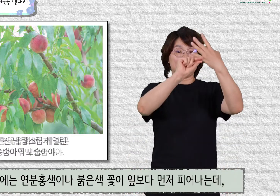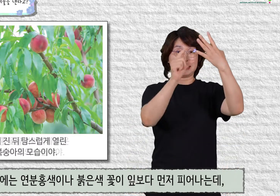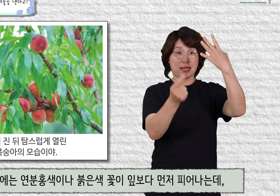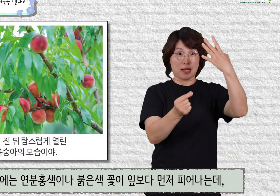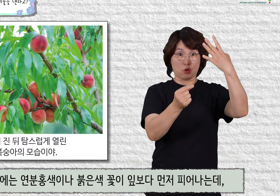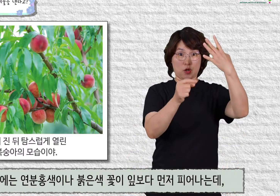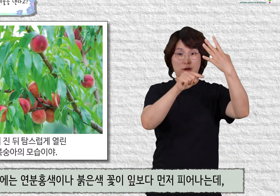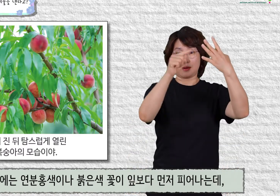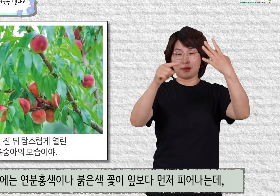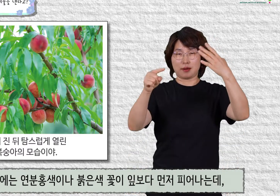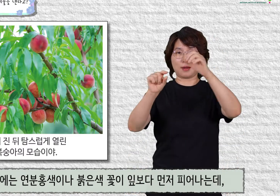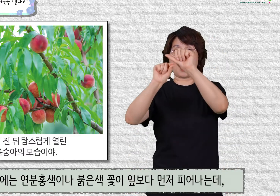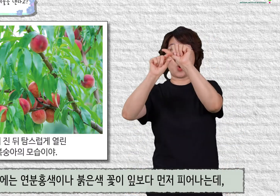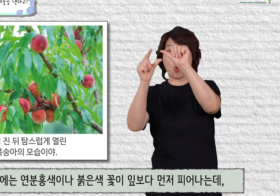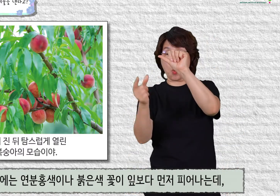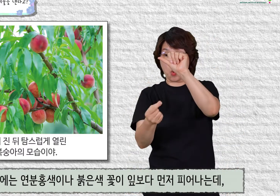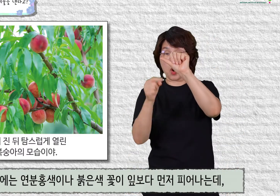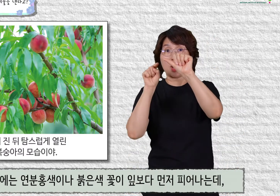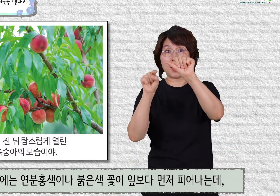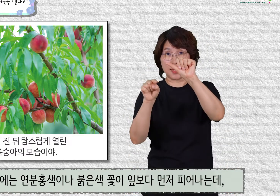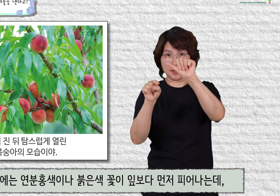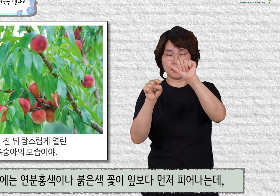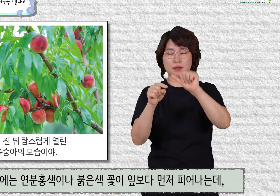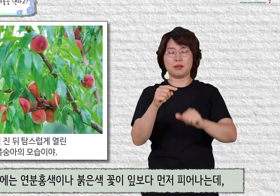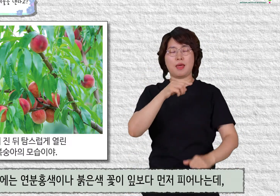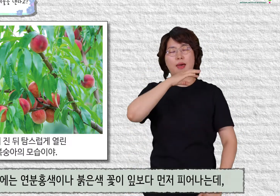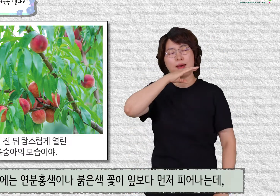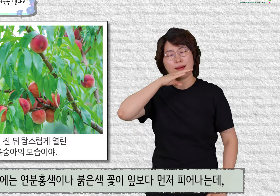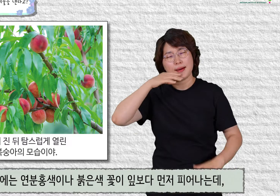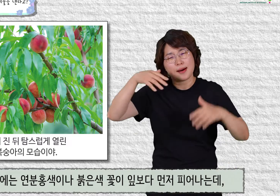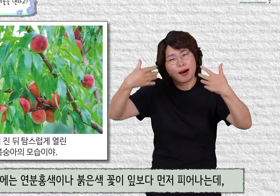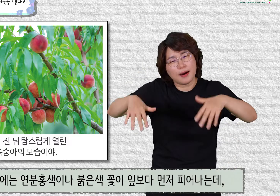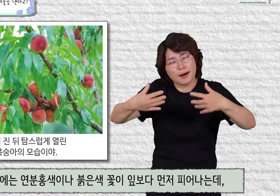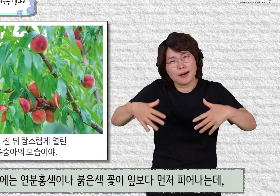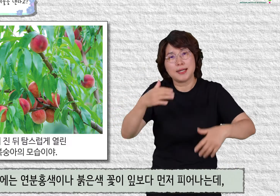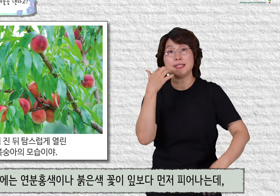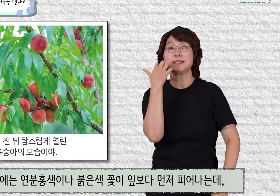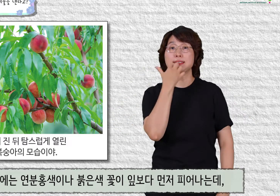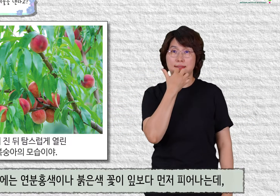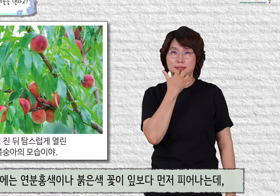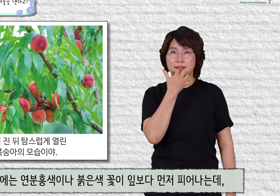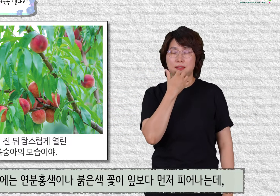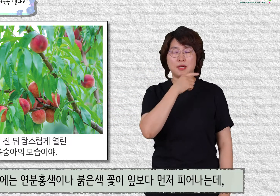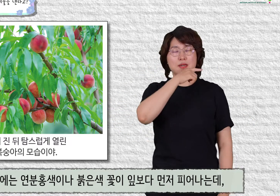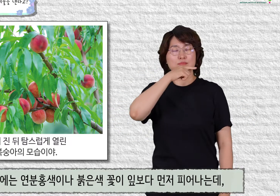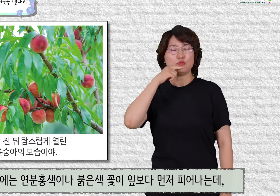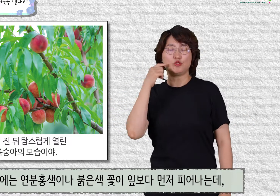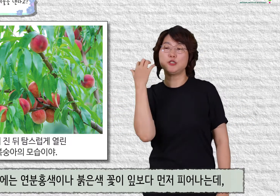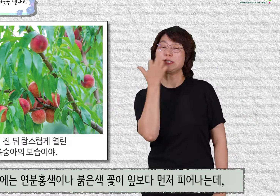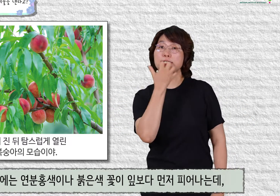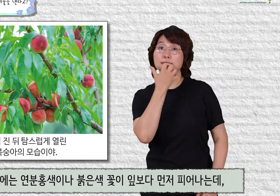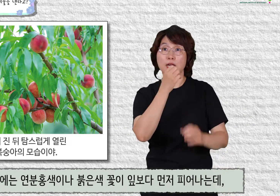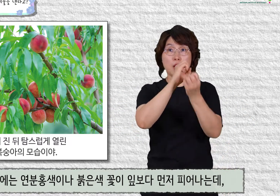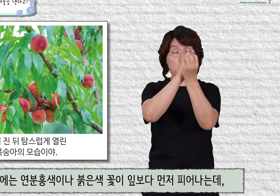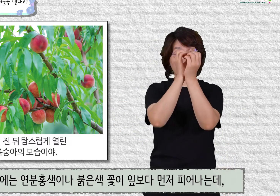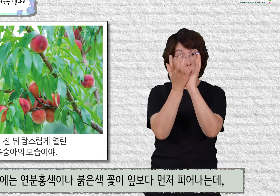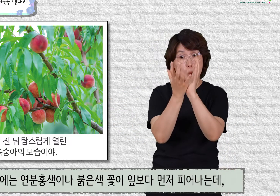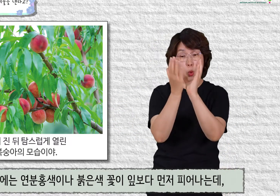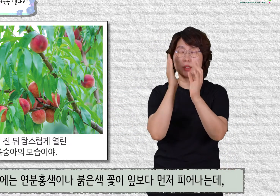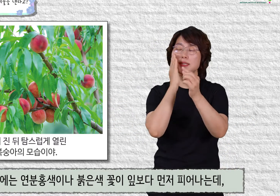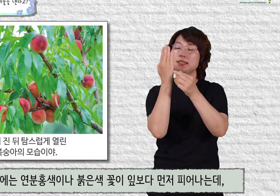4월에서 5월에는 연분홍색이나 붉은색 꽃이 잎보다 먼저 피어나는데,